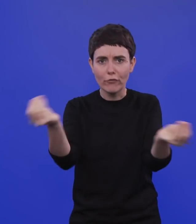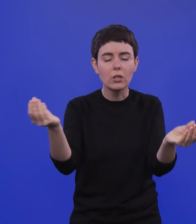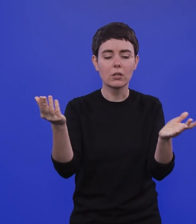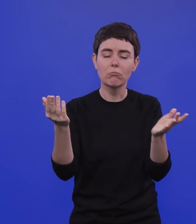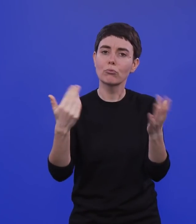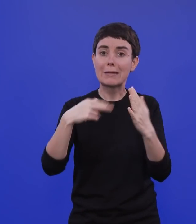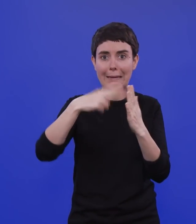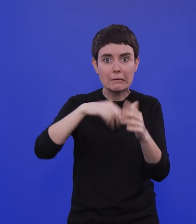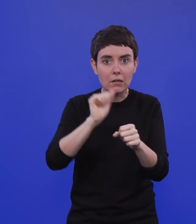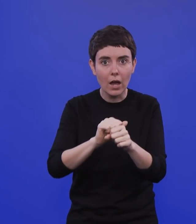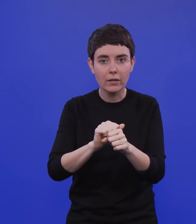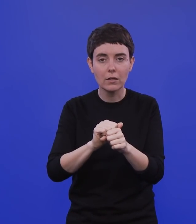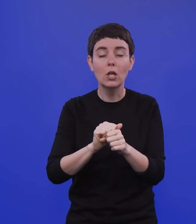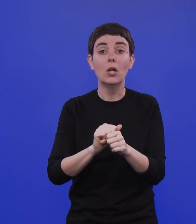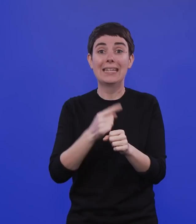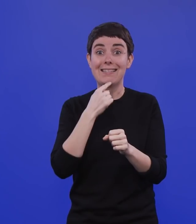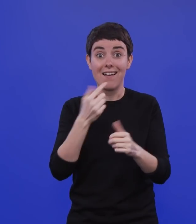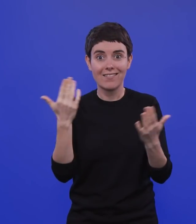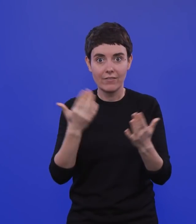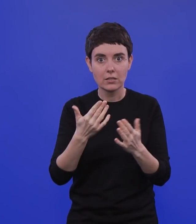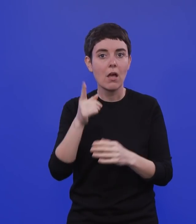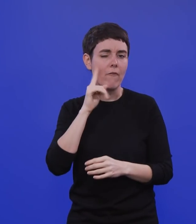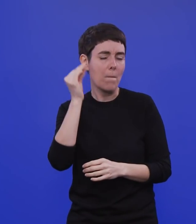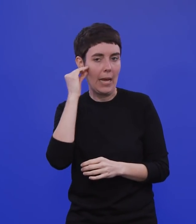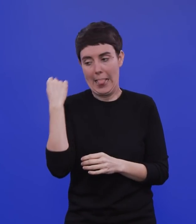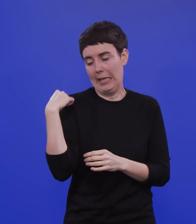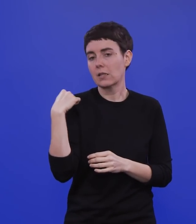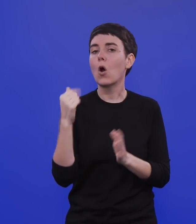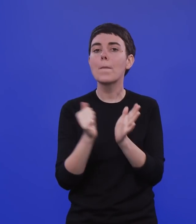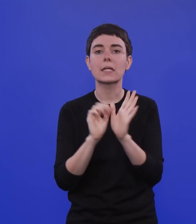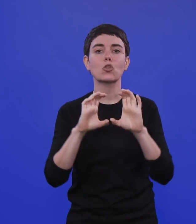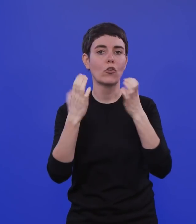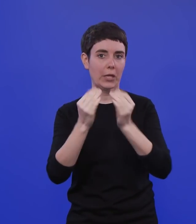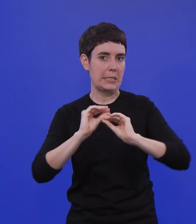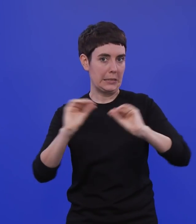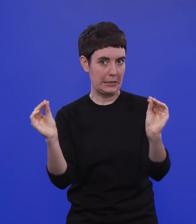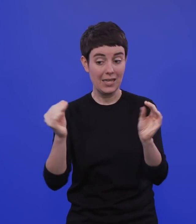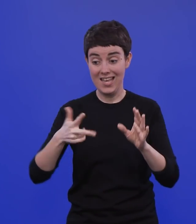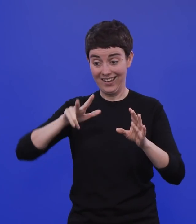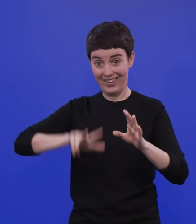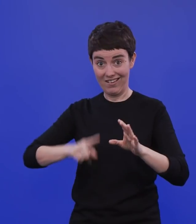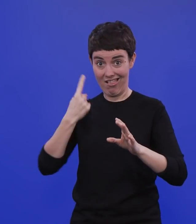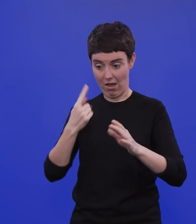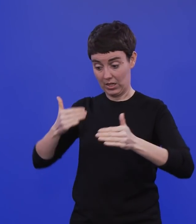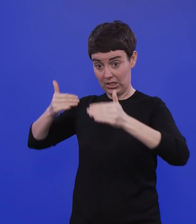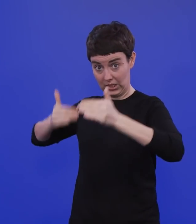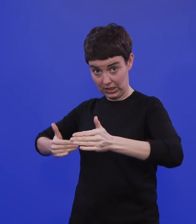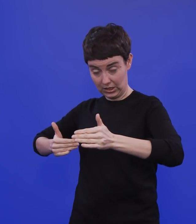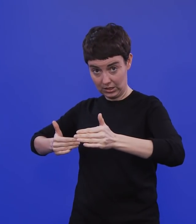Information im Quartal 1, das hat Frau Merkel gestern auch so in der Presseveranstaltung gesagt, genug Impfstoff für